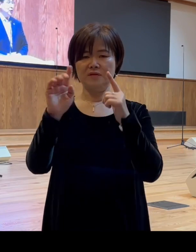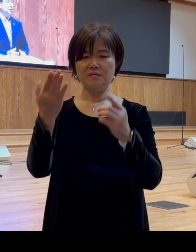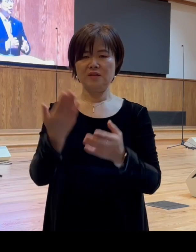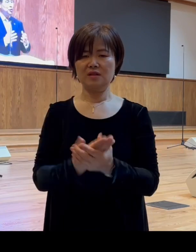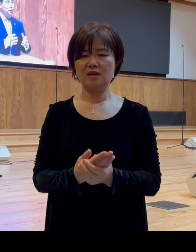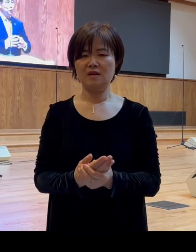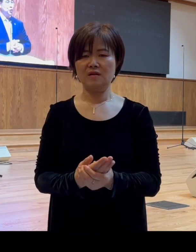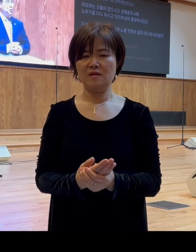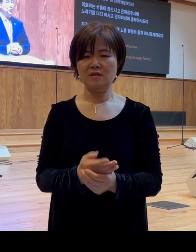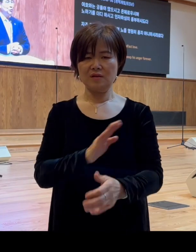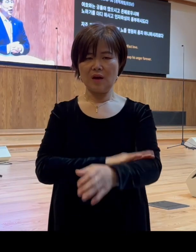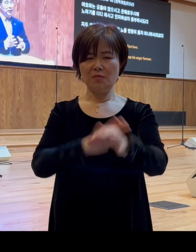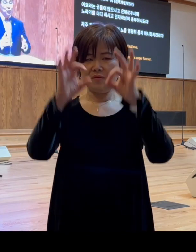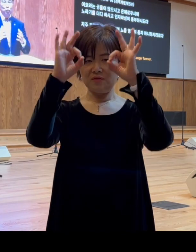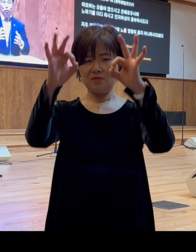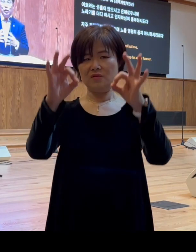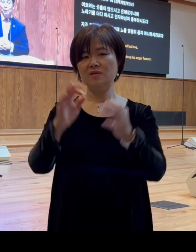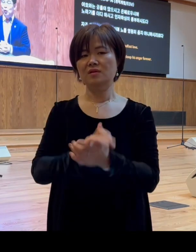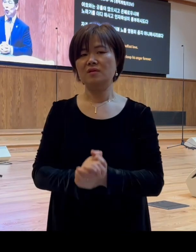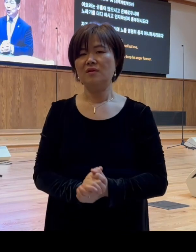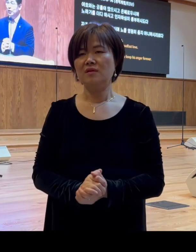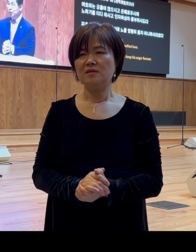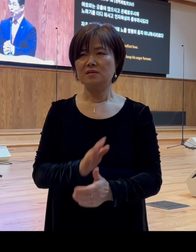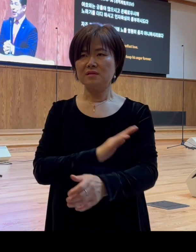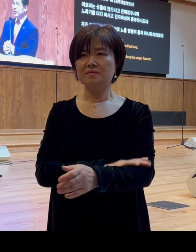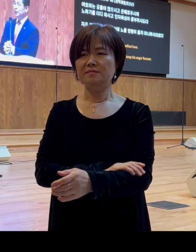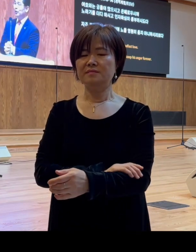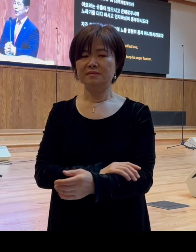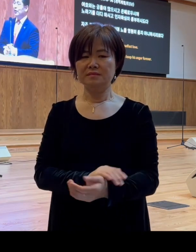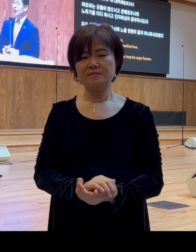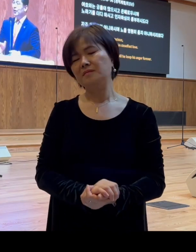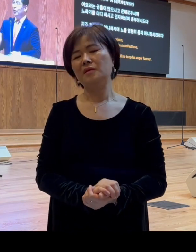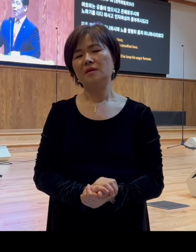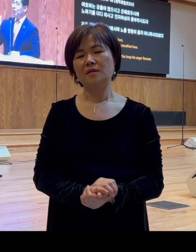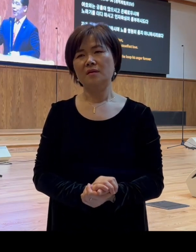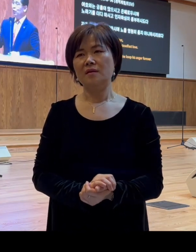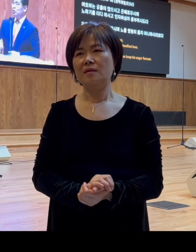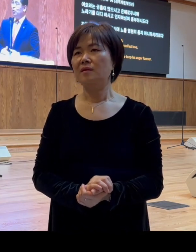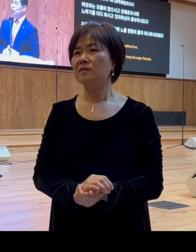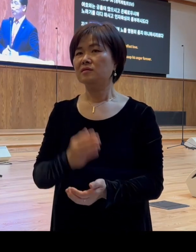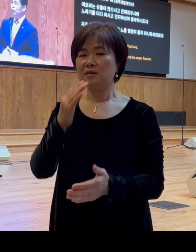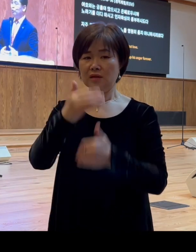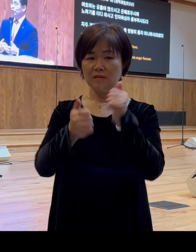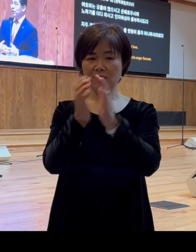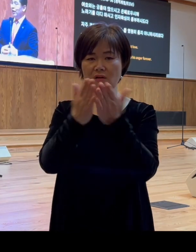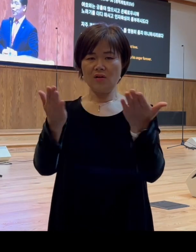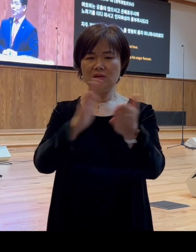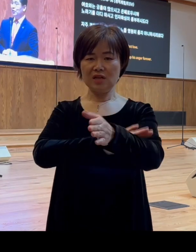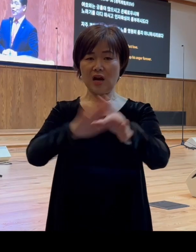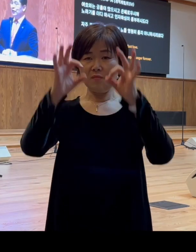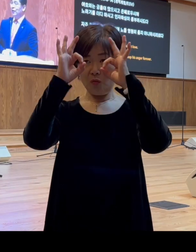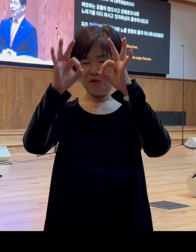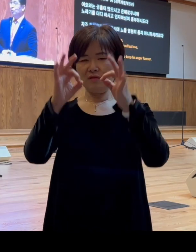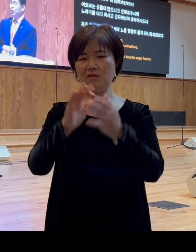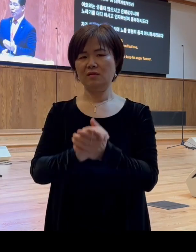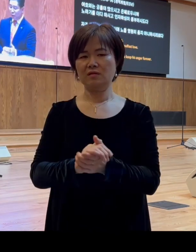들어보십시오 가능하시면 눈을 감고 들으셔도 괜찮고 그럼 앞에 나온 성경 구절을 묵상하면서 한번 들어보십시오